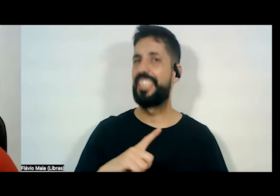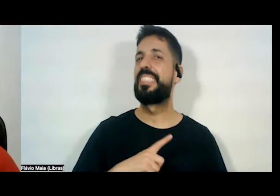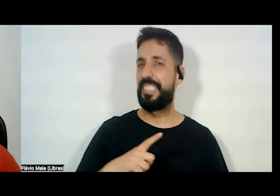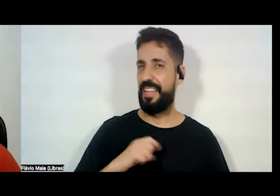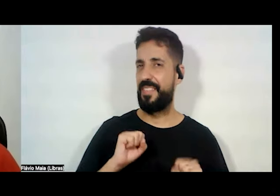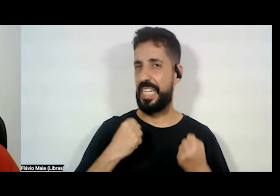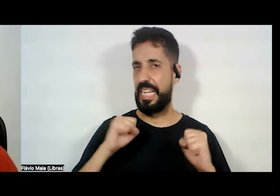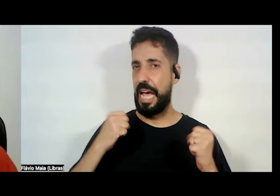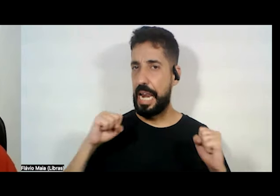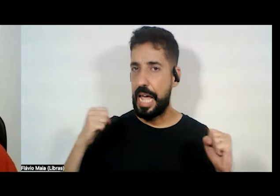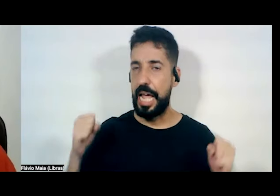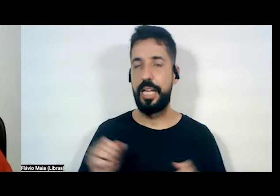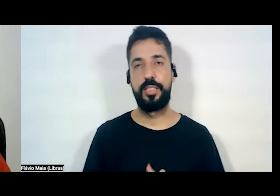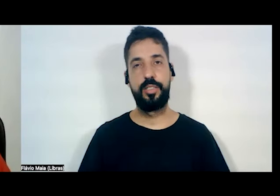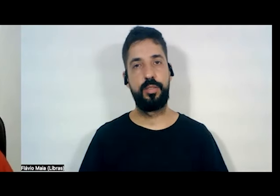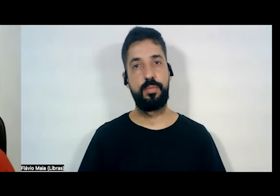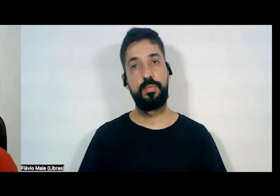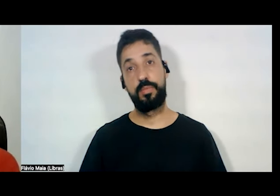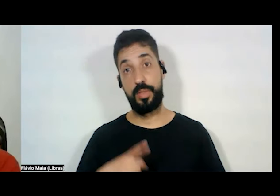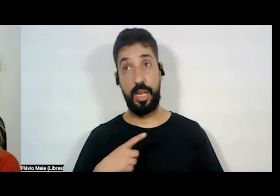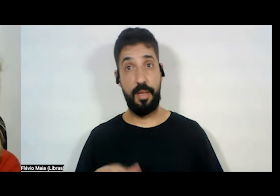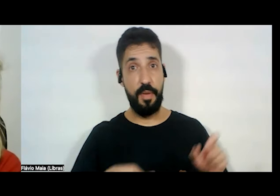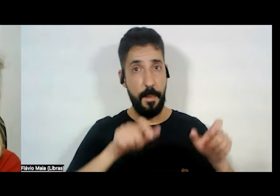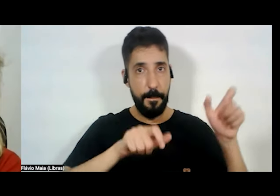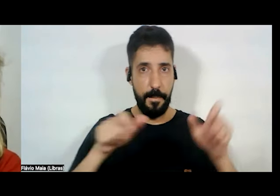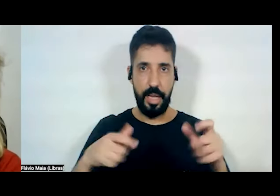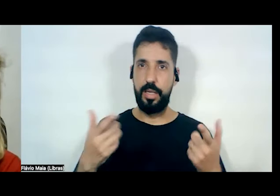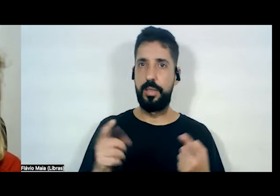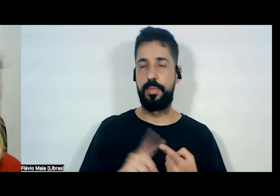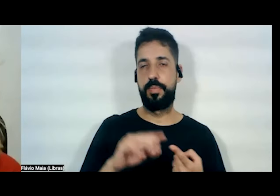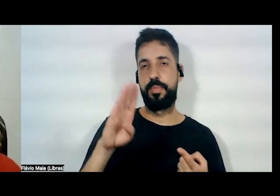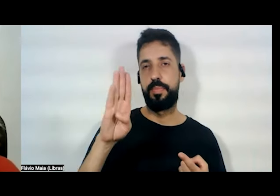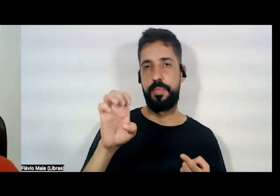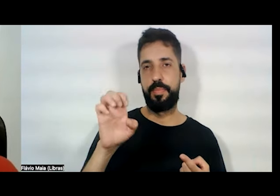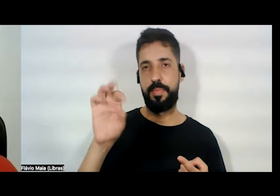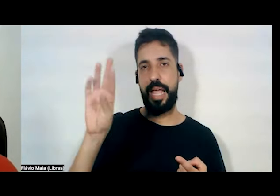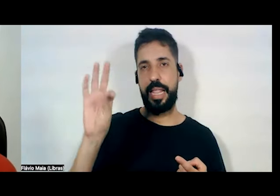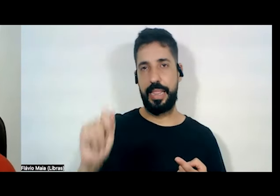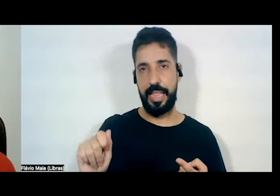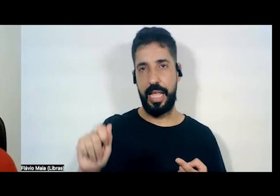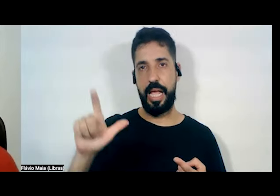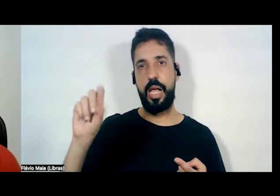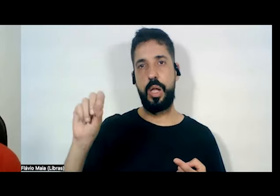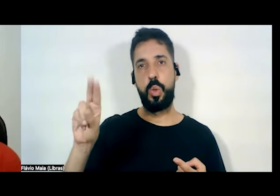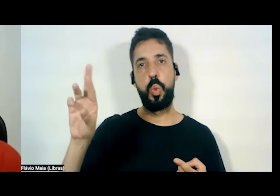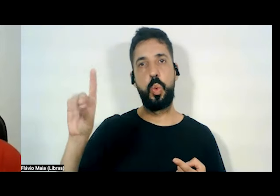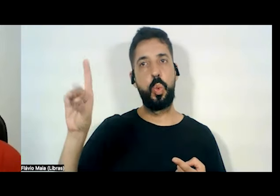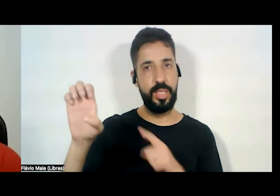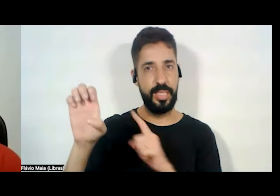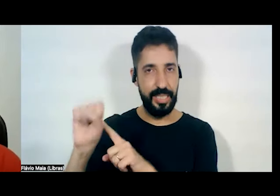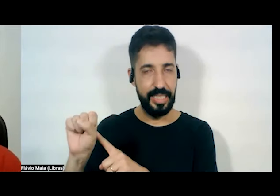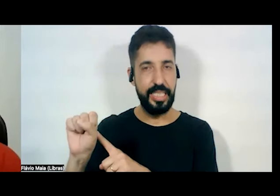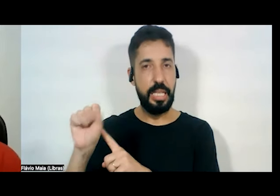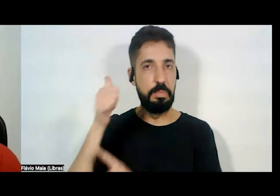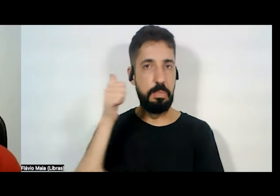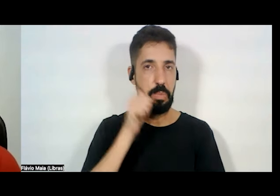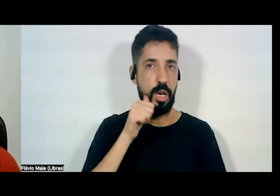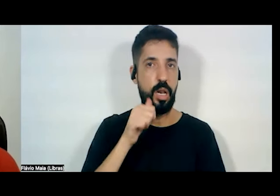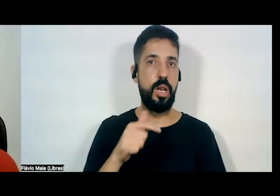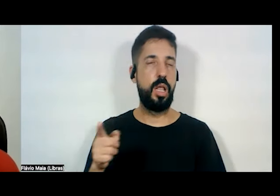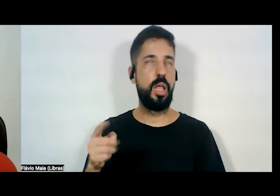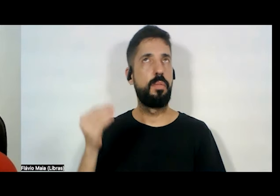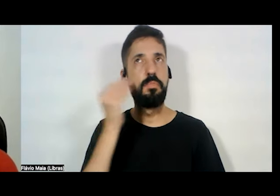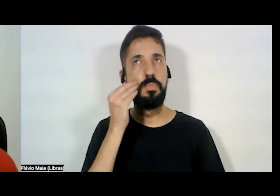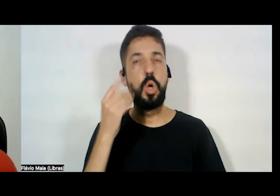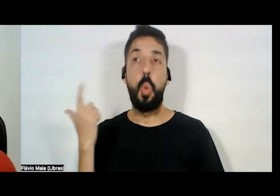figuras como cientistas, como Berta Lutz, se transformaram em mulheres que, para conseguirem ter sua